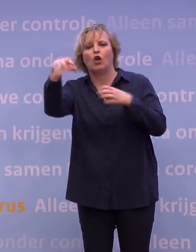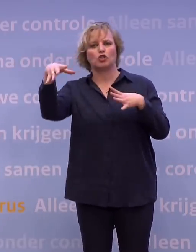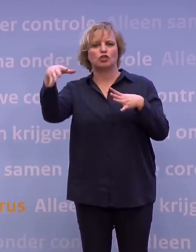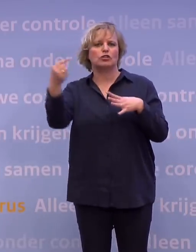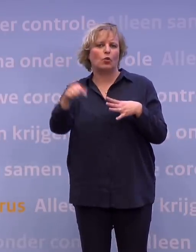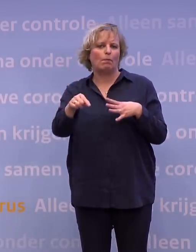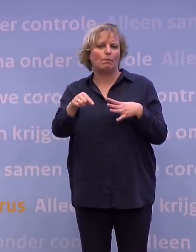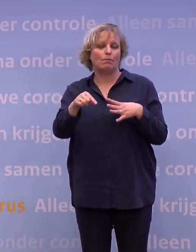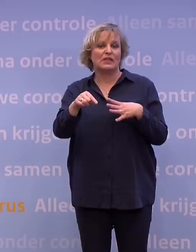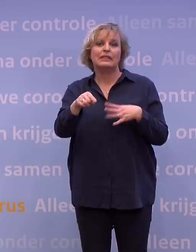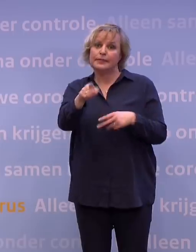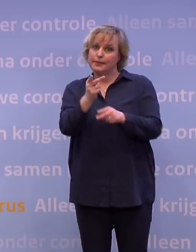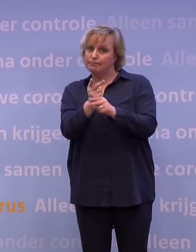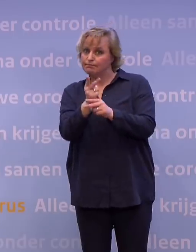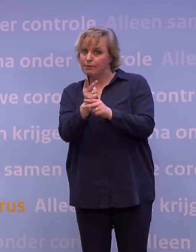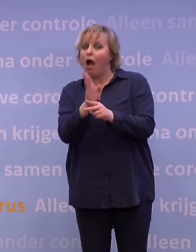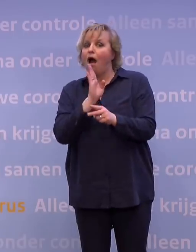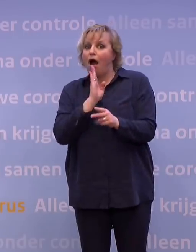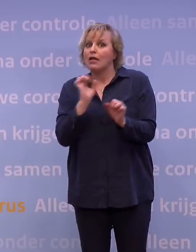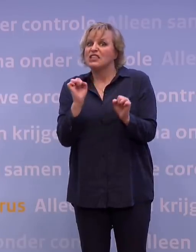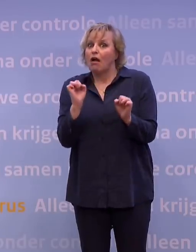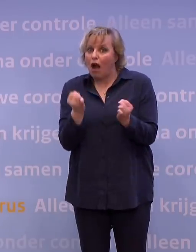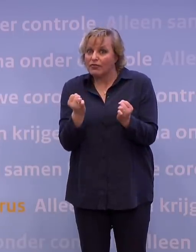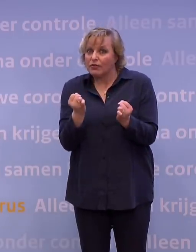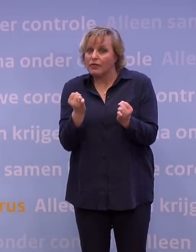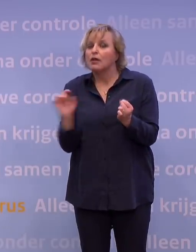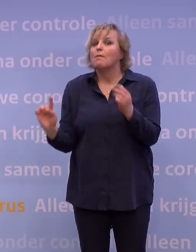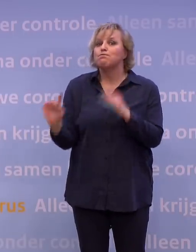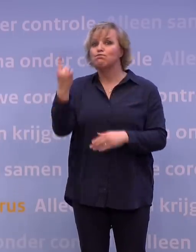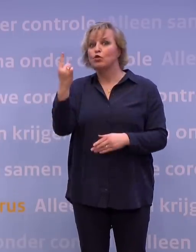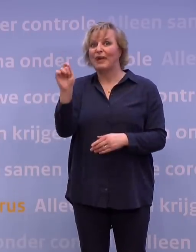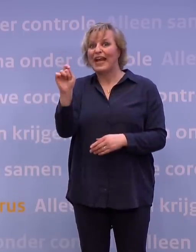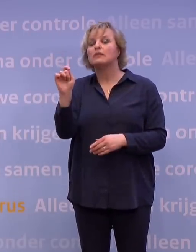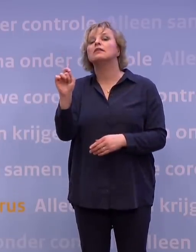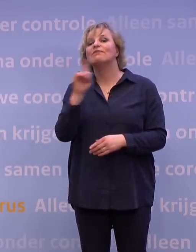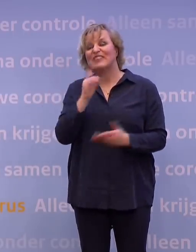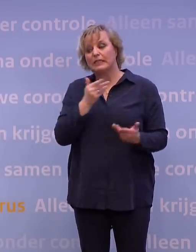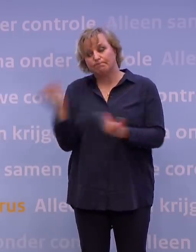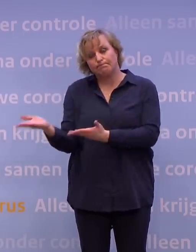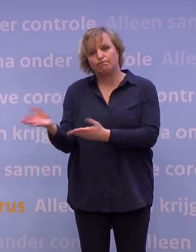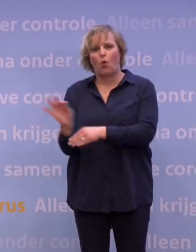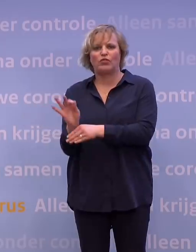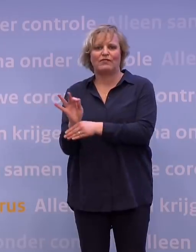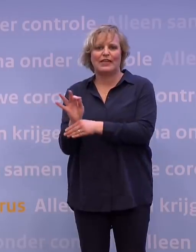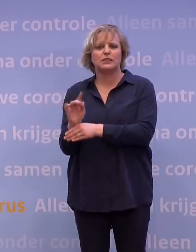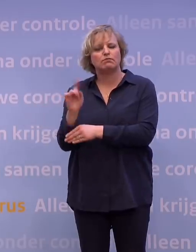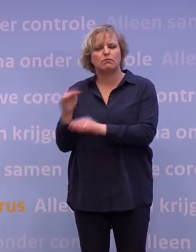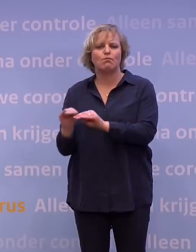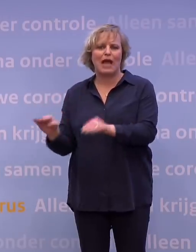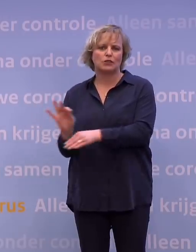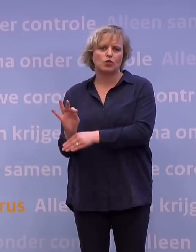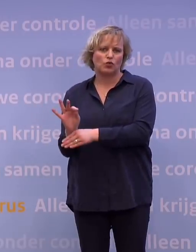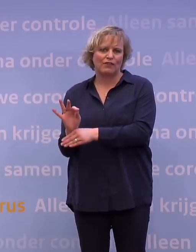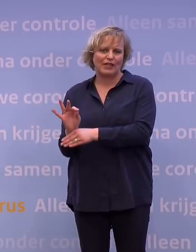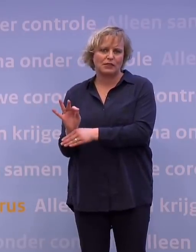gehad, dat als er weer wat kan, absoluut het onderwijs prioriteit heeft. En dan binnen het onderwijs het basisonderwijs, maar natuurlijk